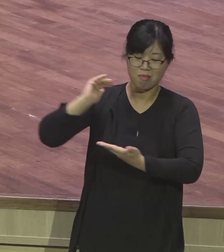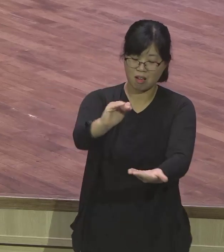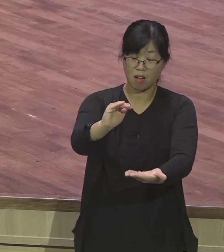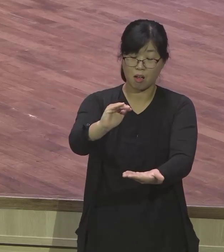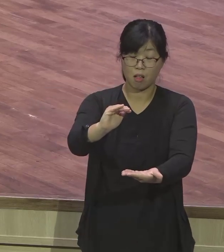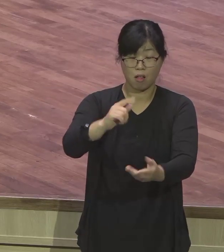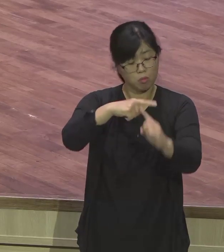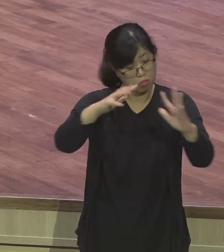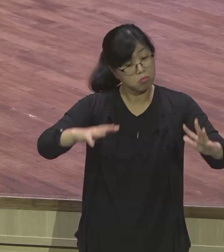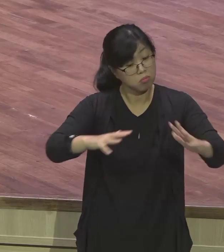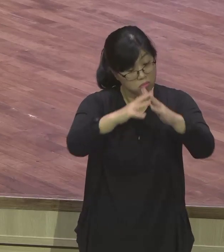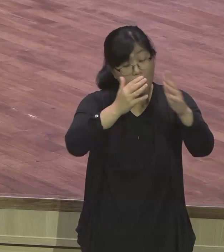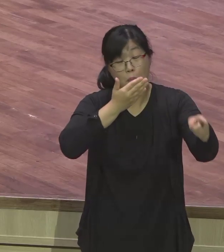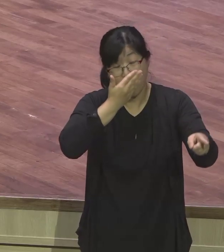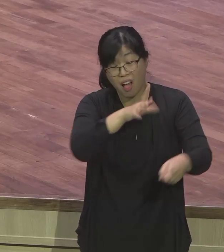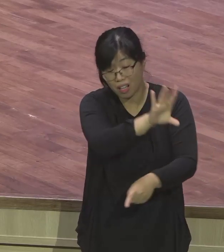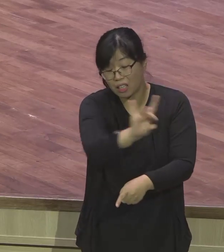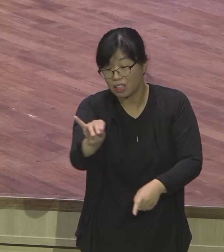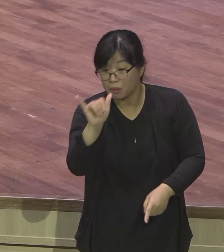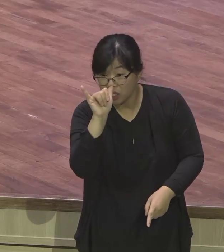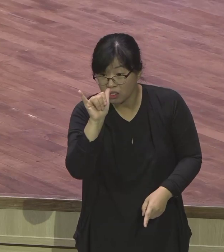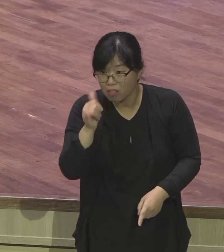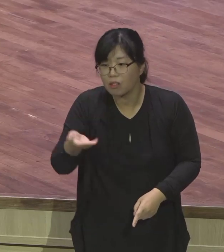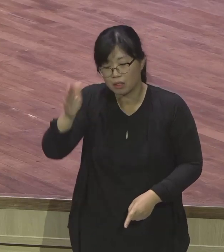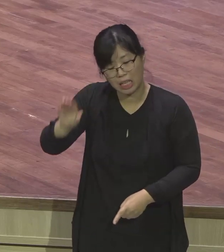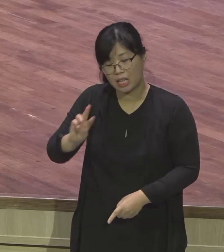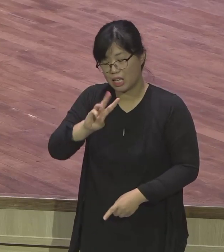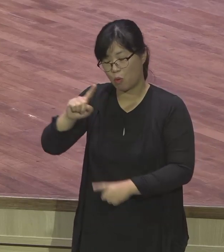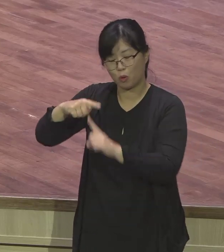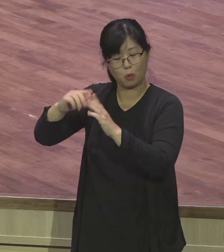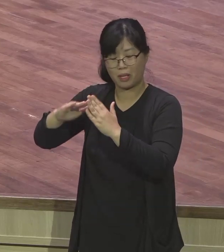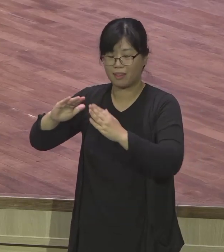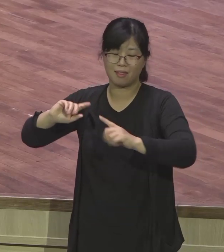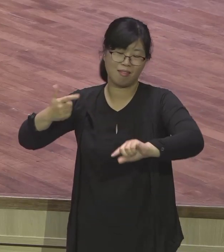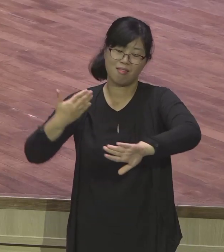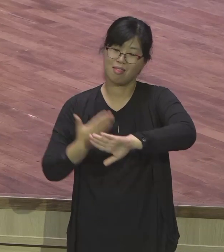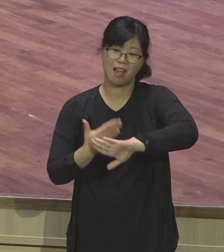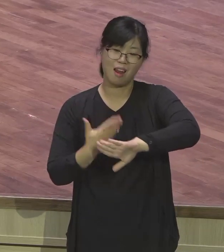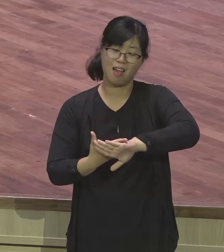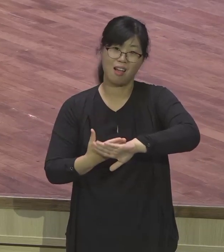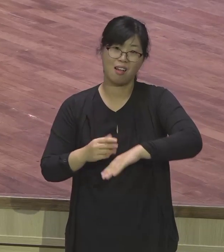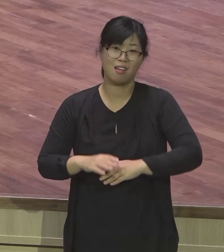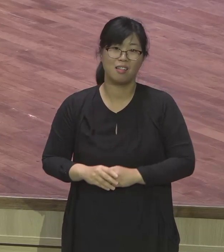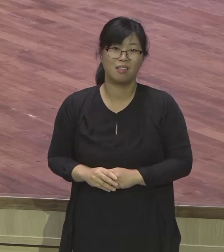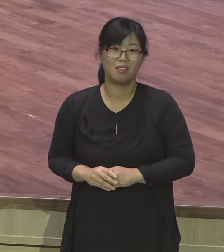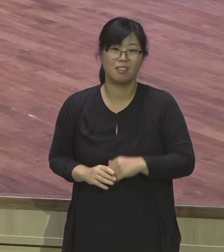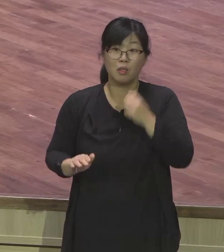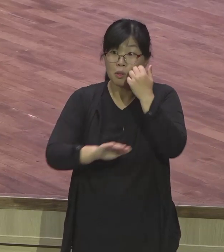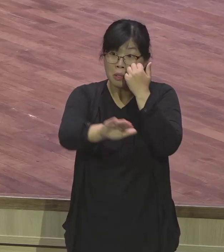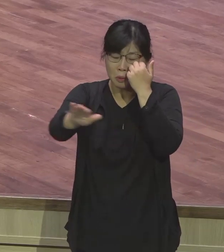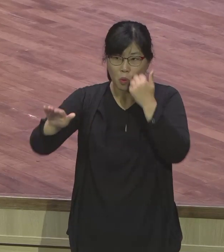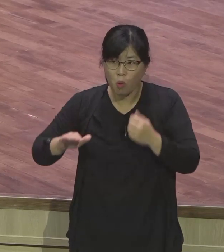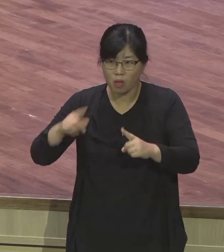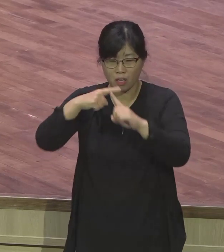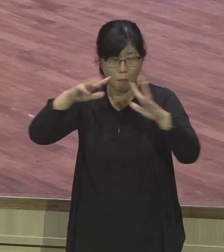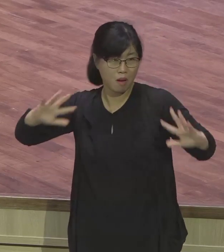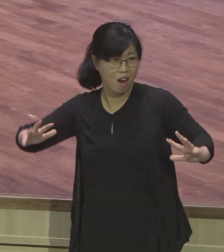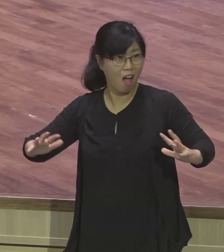누가 하셨어요? 이 교회를 이 엄청난 이 어마어마한 일을 누가 하셨어요? 하나님이 하셨어요.